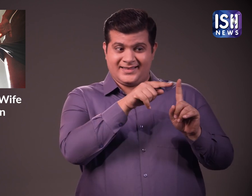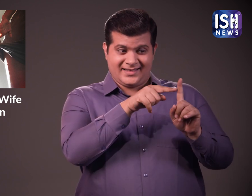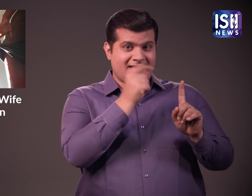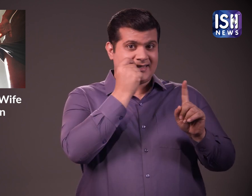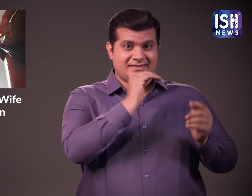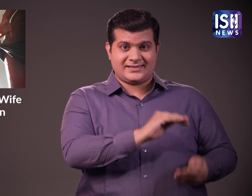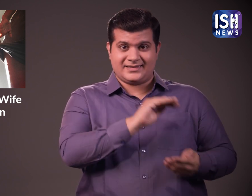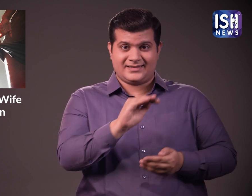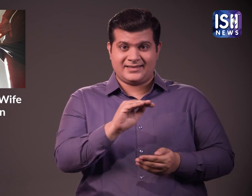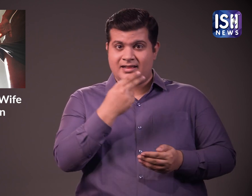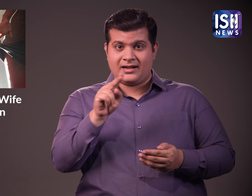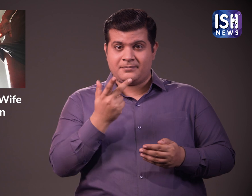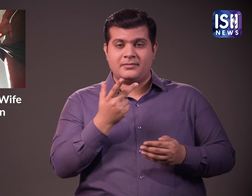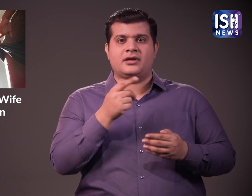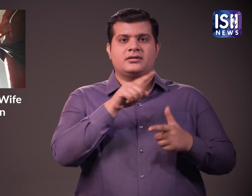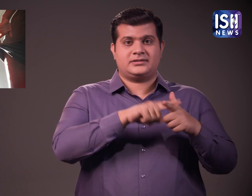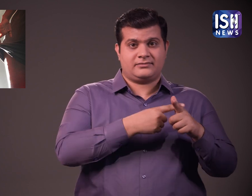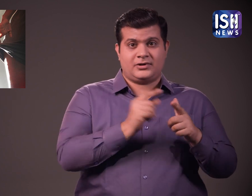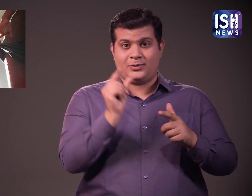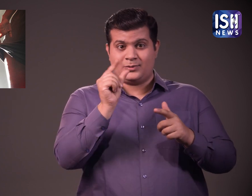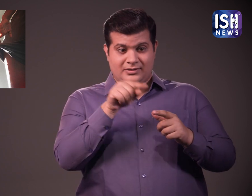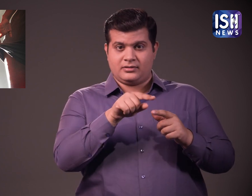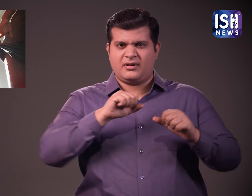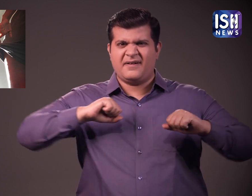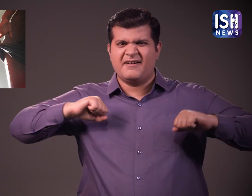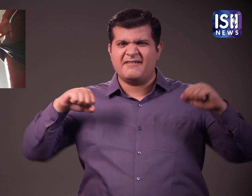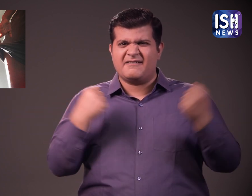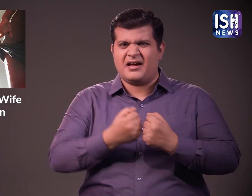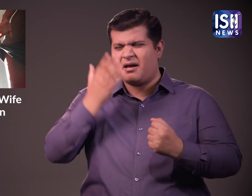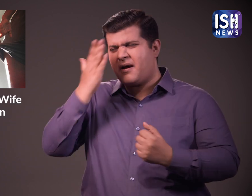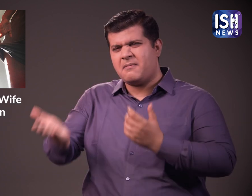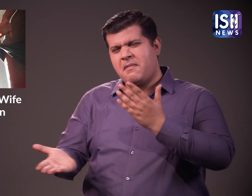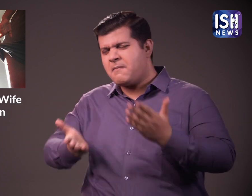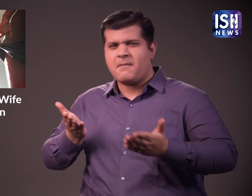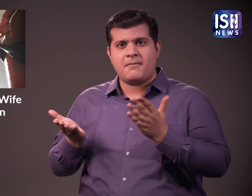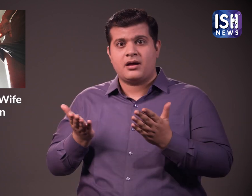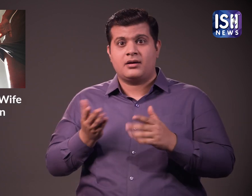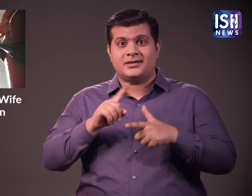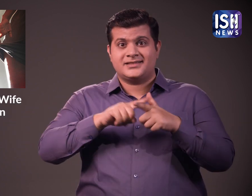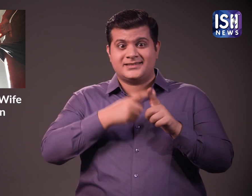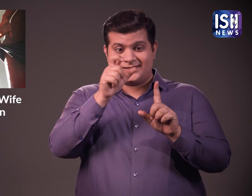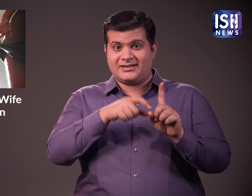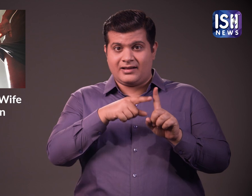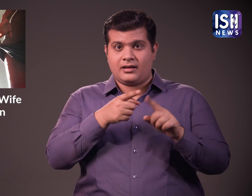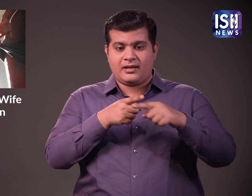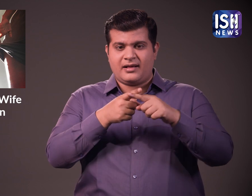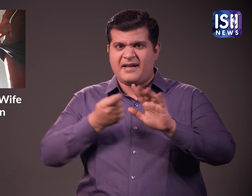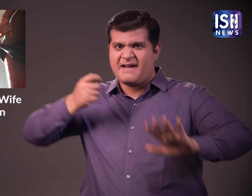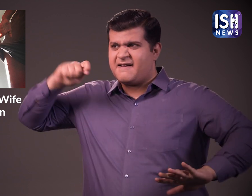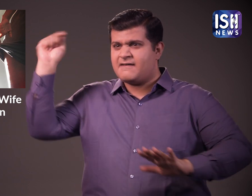सिल्वा मूर्ती के पूत्रग जीवा और उदई ने रामो पर अक्रमन किया जीवा ने कथित तोर पर चाकू से